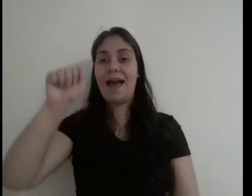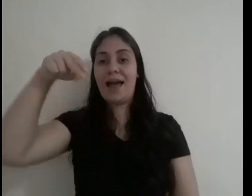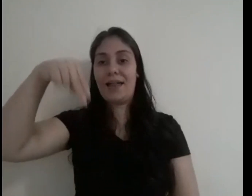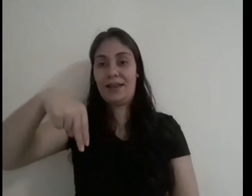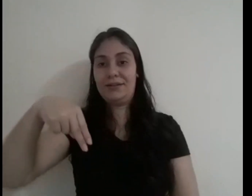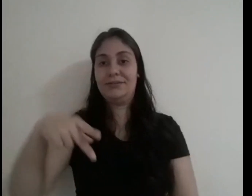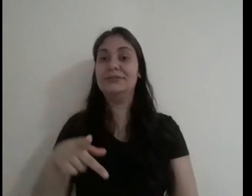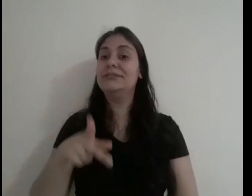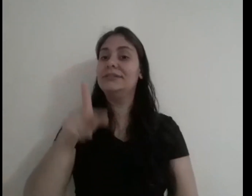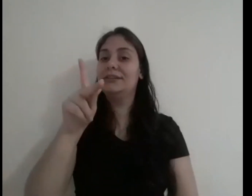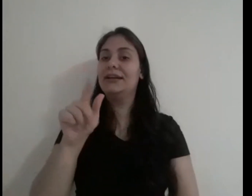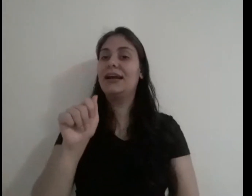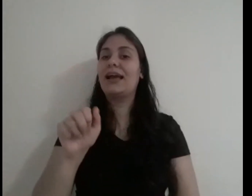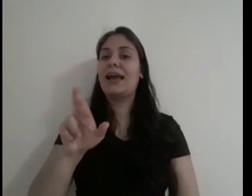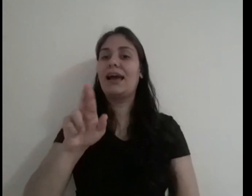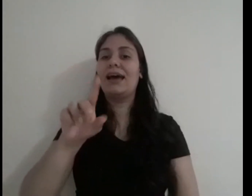Teve o nome de Alain Kardec.